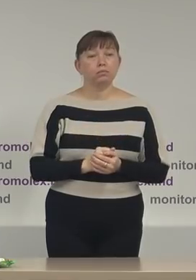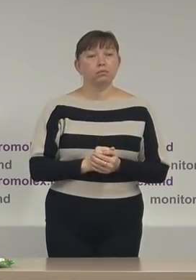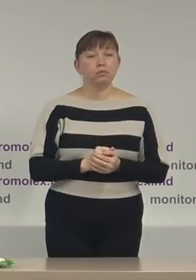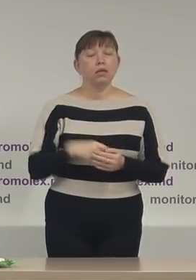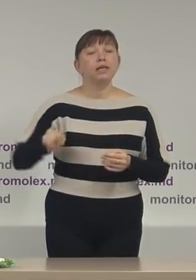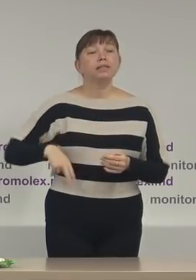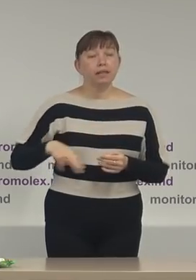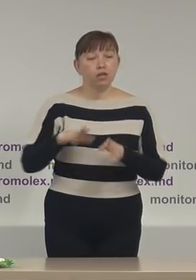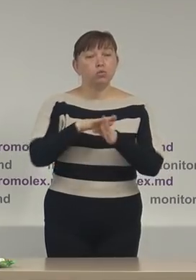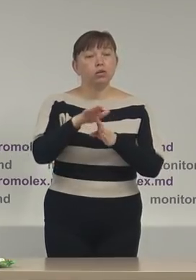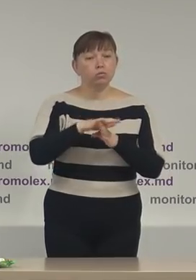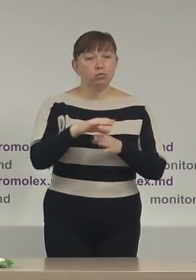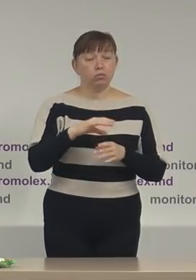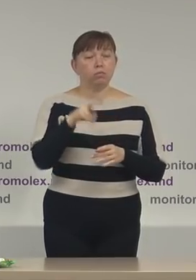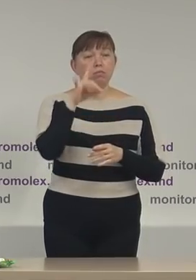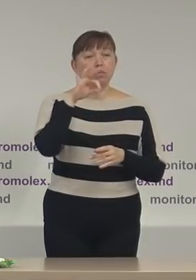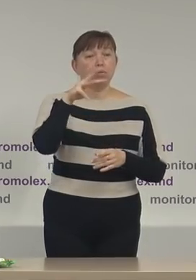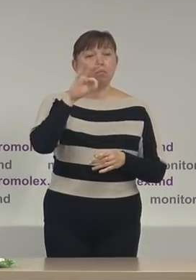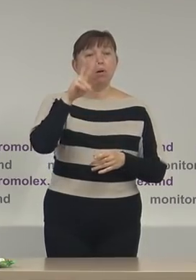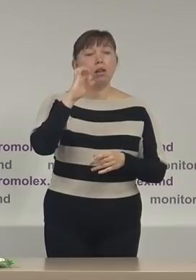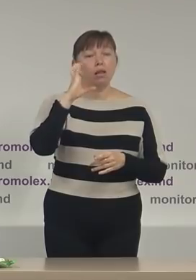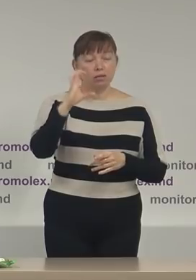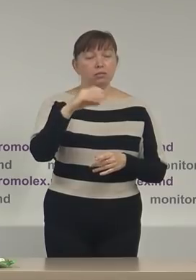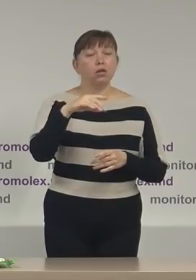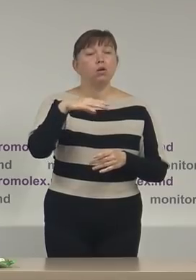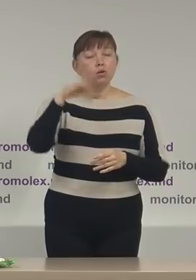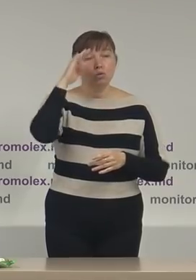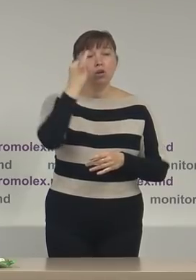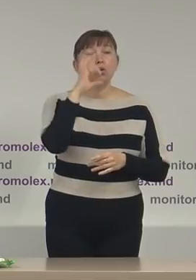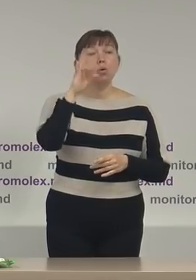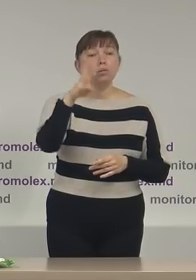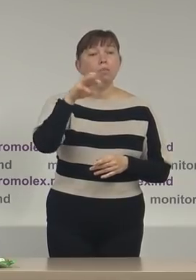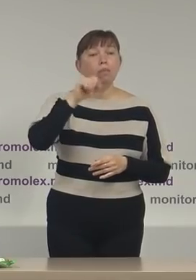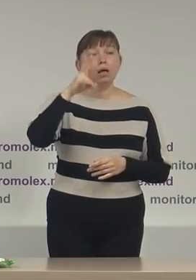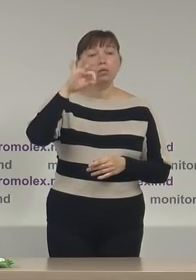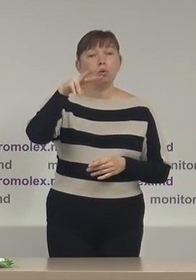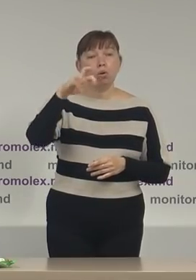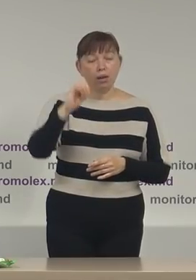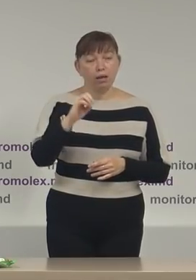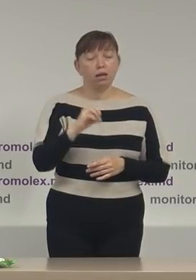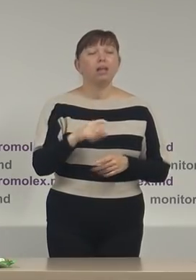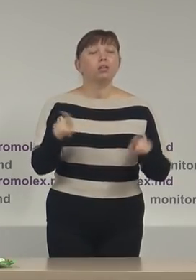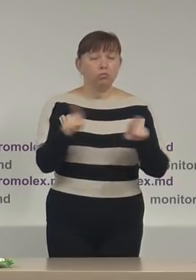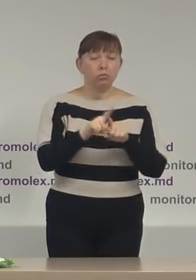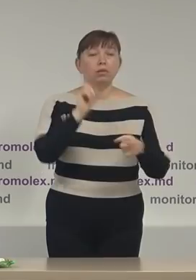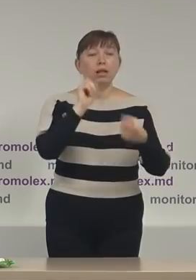directorul executiv asociației Promolex domnul Ion Manole la fel în conexiune cu